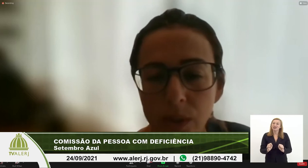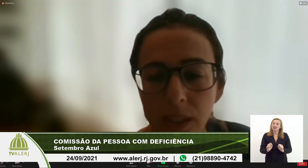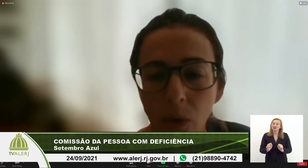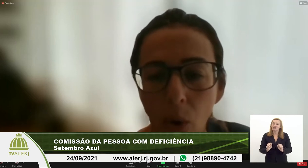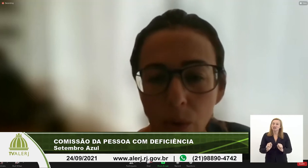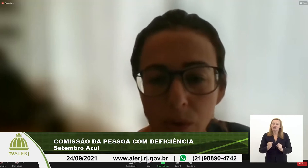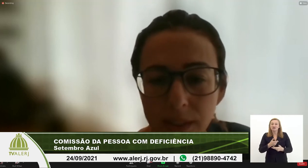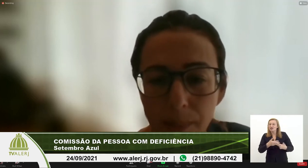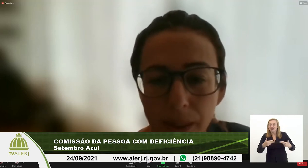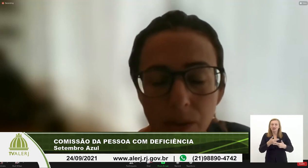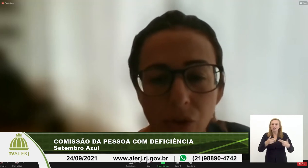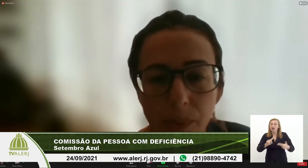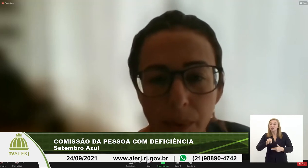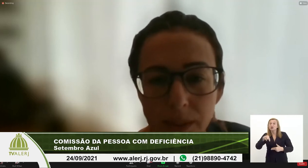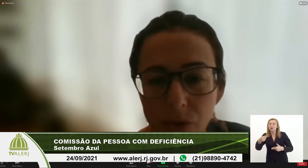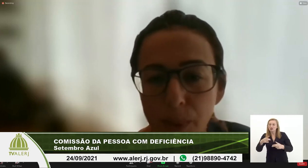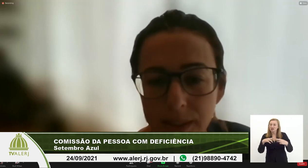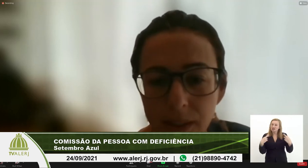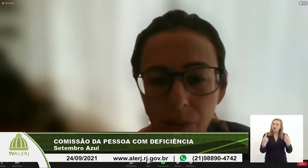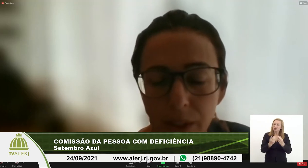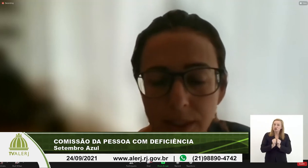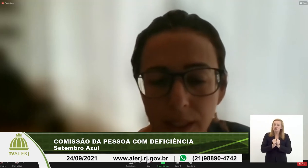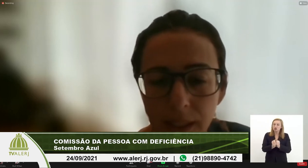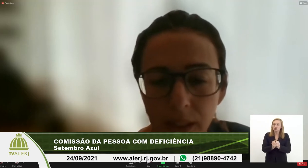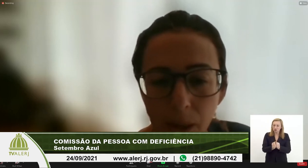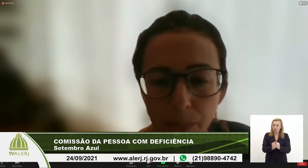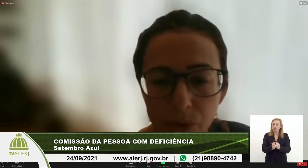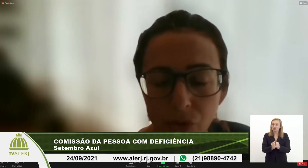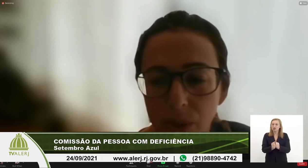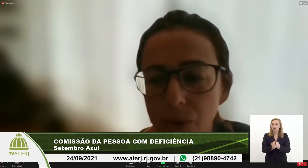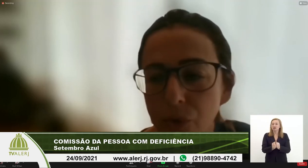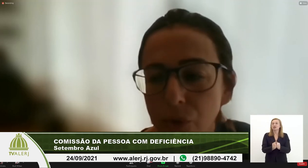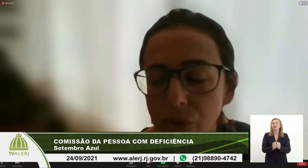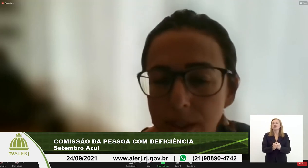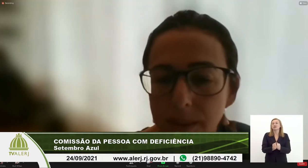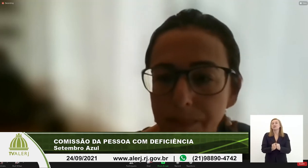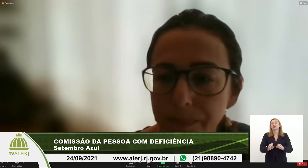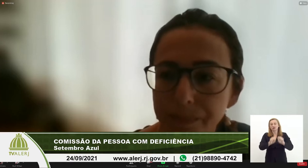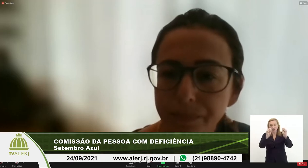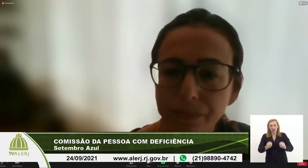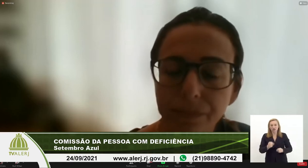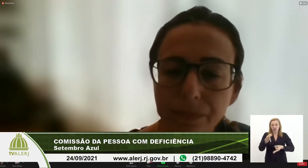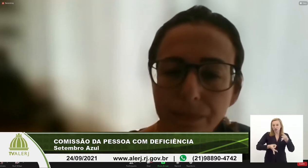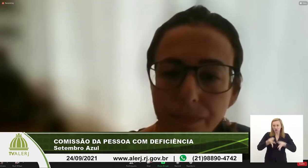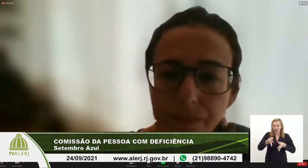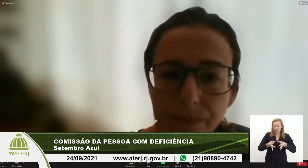muitos outros encontros e trabalhando as demandas específicas aí para o sistema de justiça